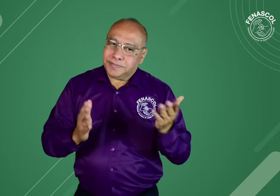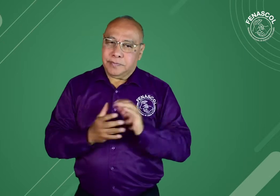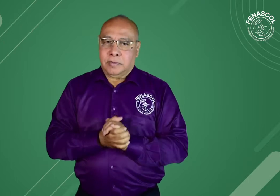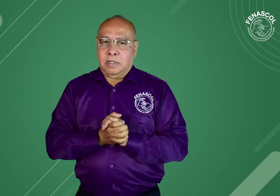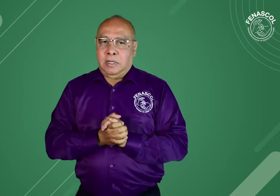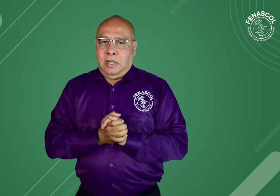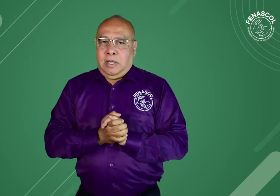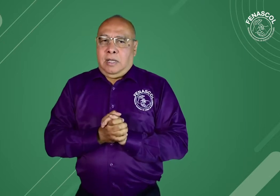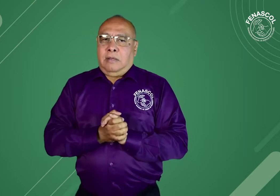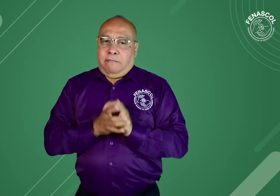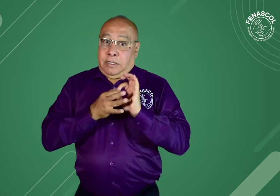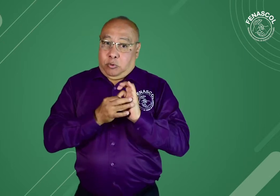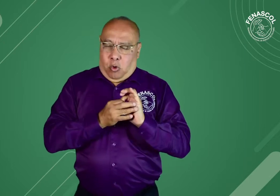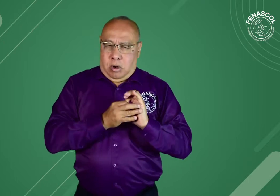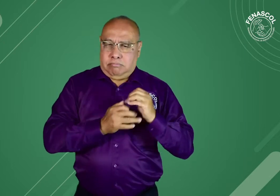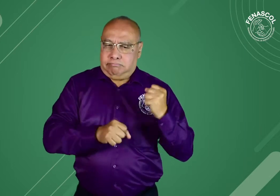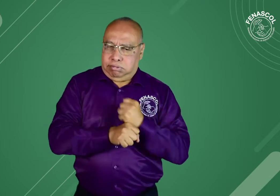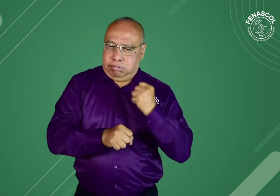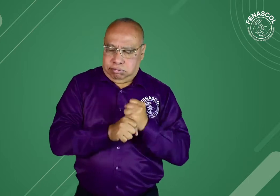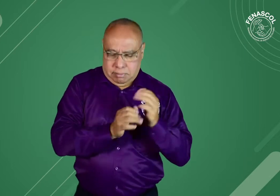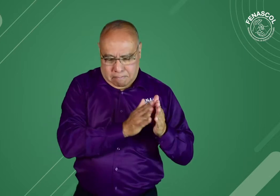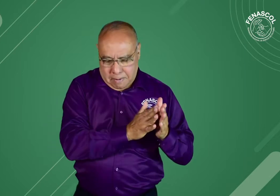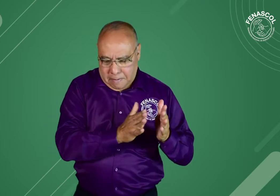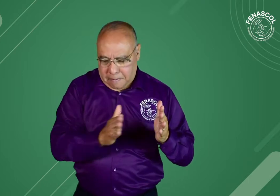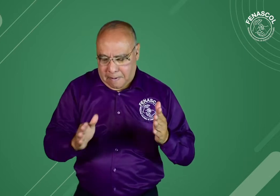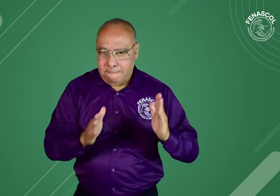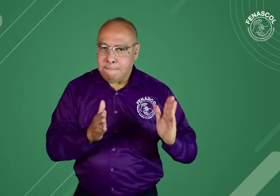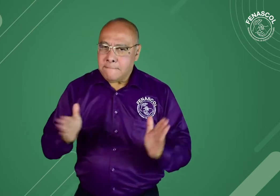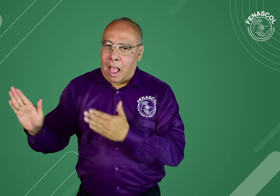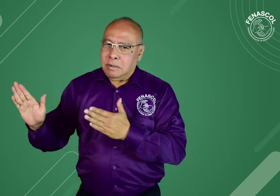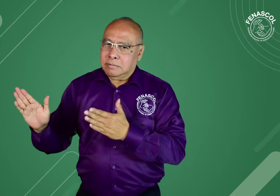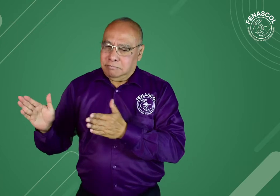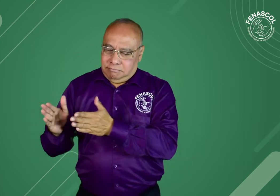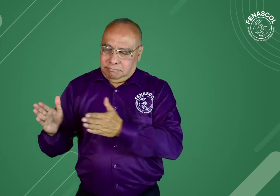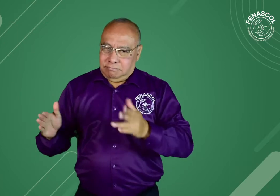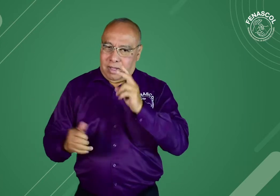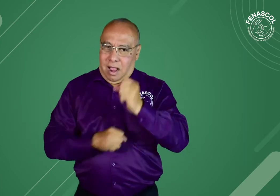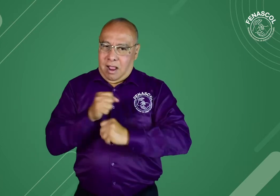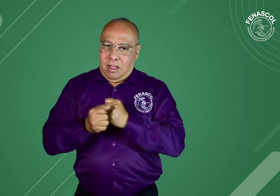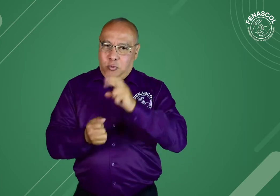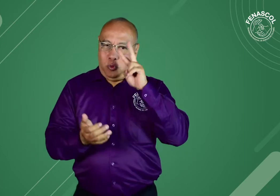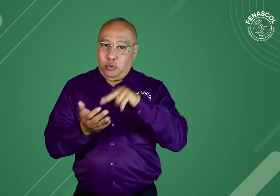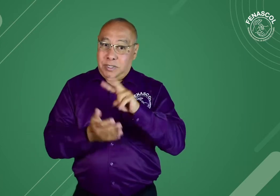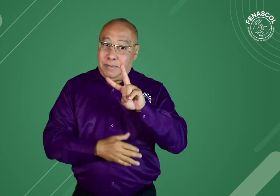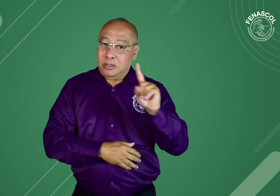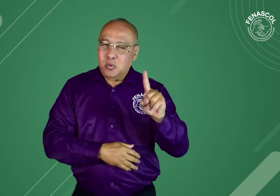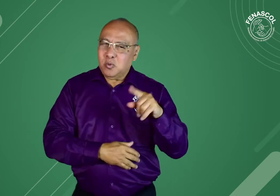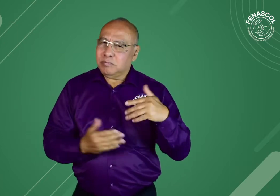Queremos comentarles que desde la Federación venimos trabajando en nuestro plan de acción del año